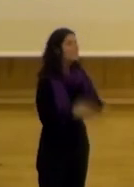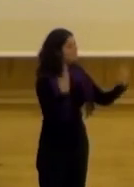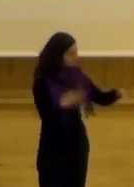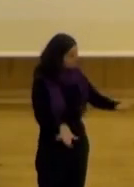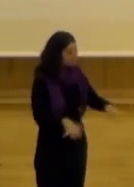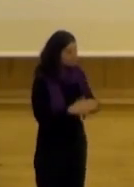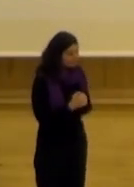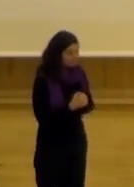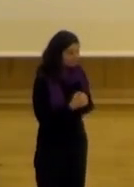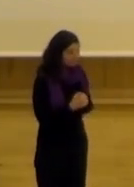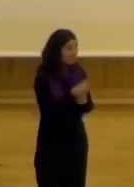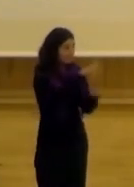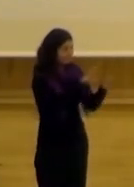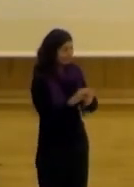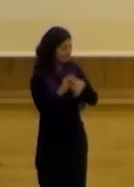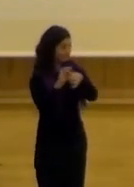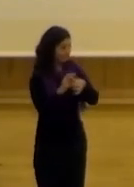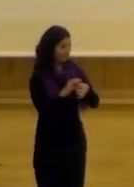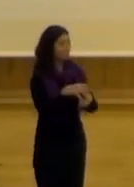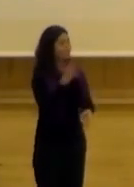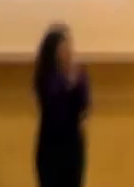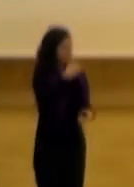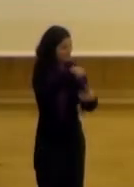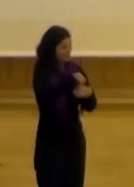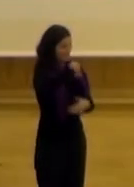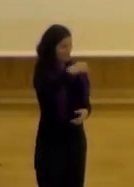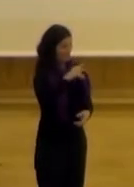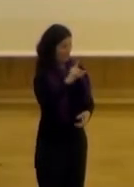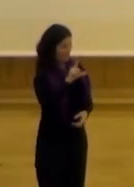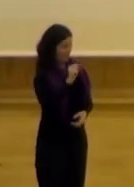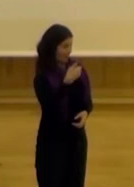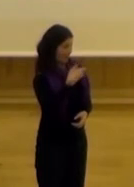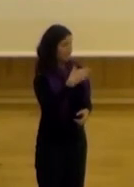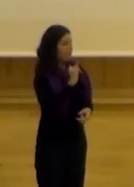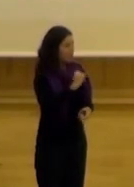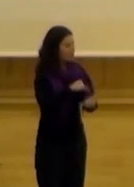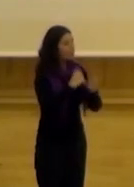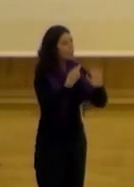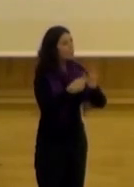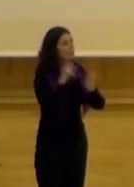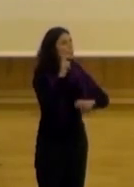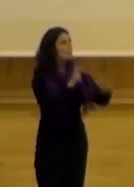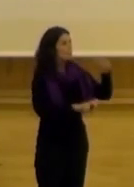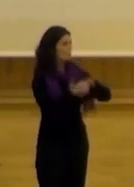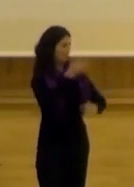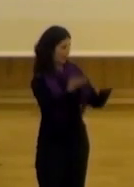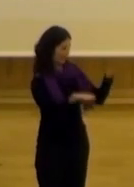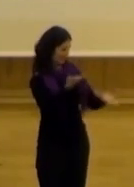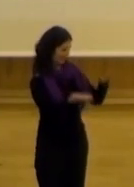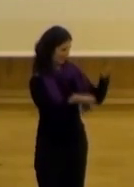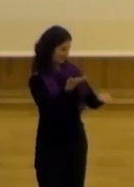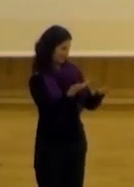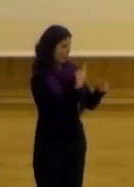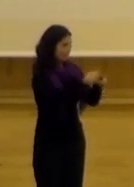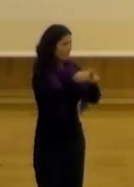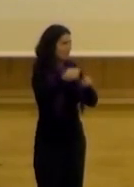pero bueno a colación de esto si hubo en Media Lab y seguirá habiendo proyectos que buscan integrar a las distintas